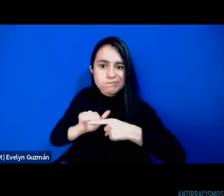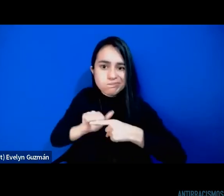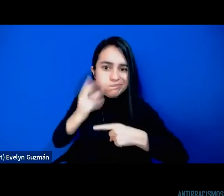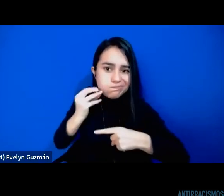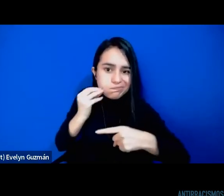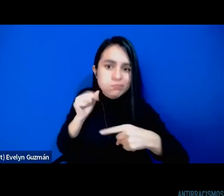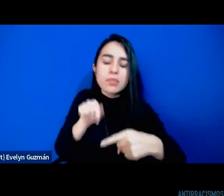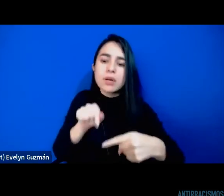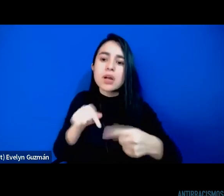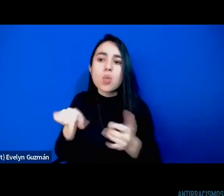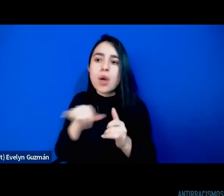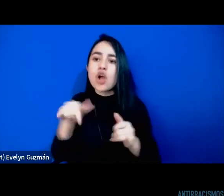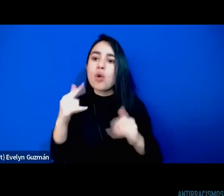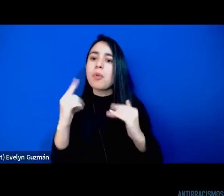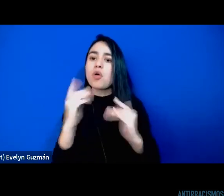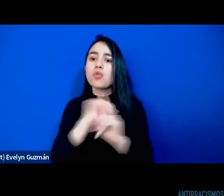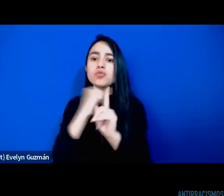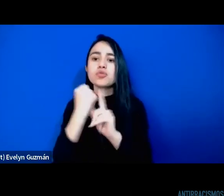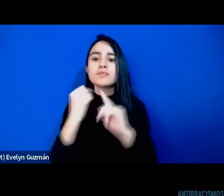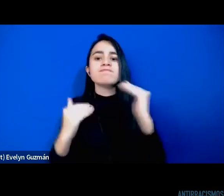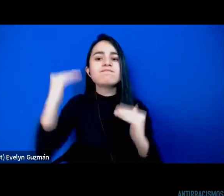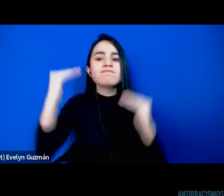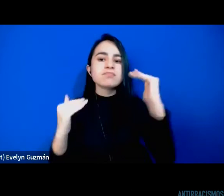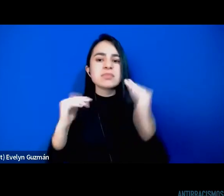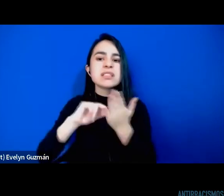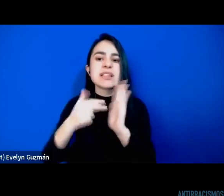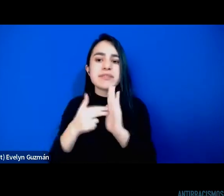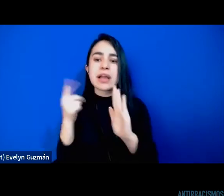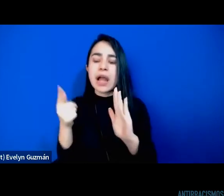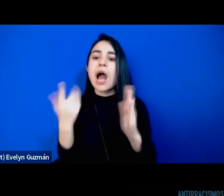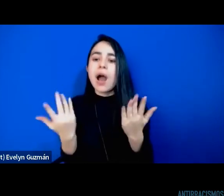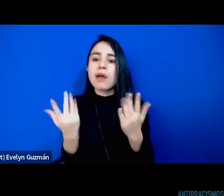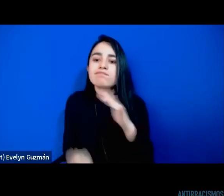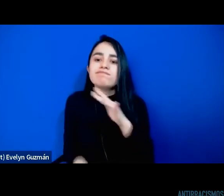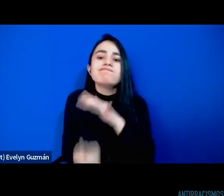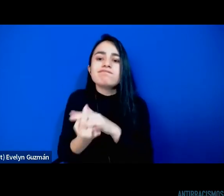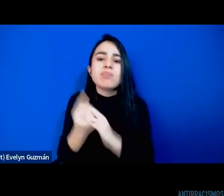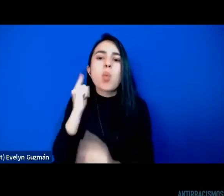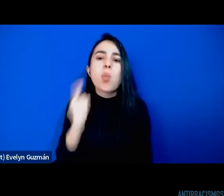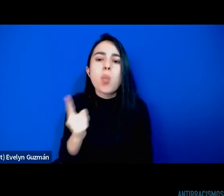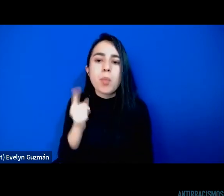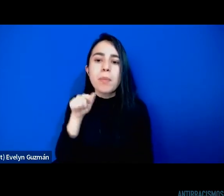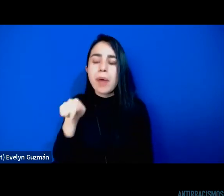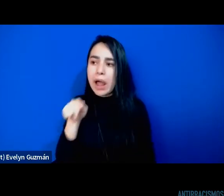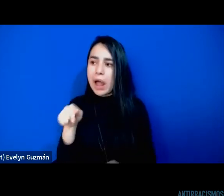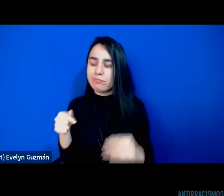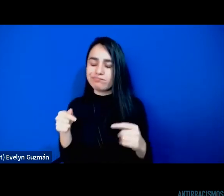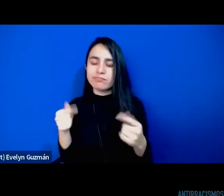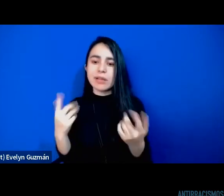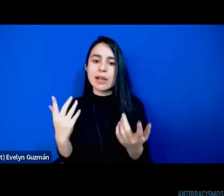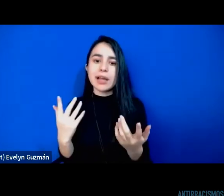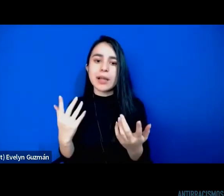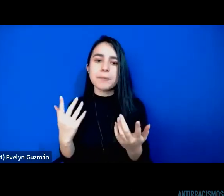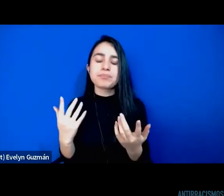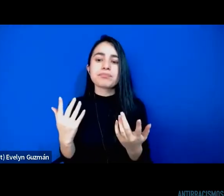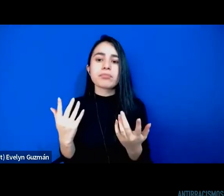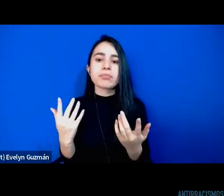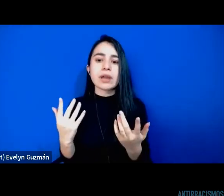sociales son interseccionadas son producidas en forma muy